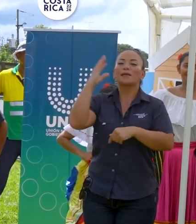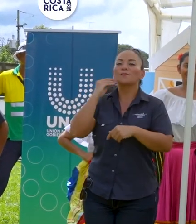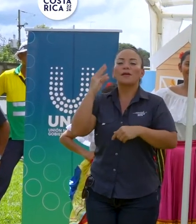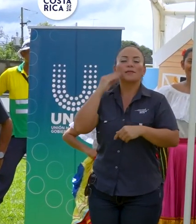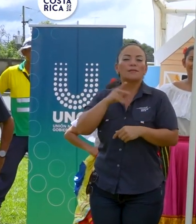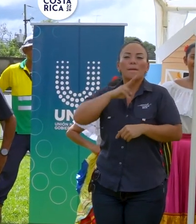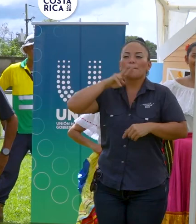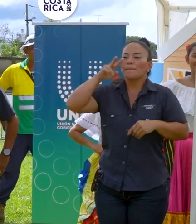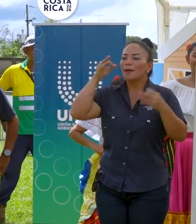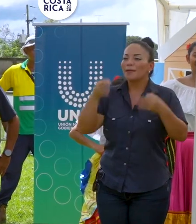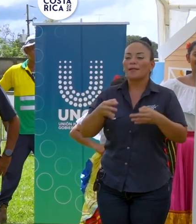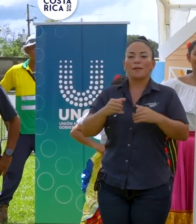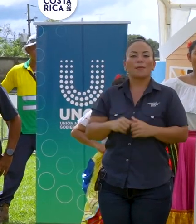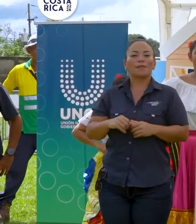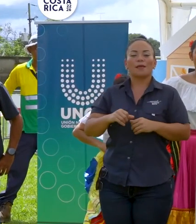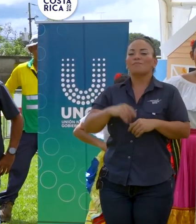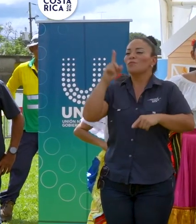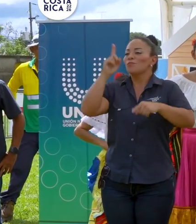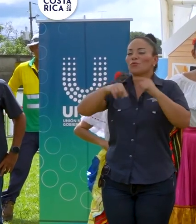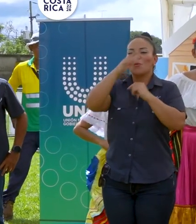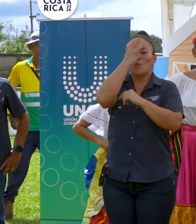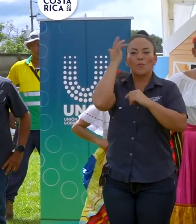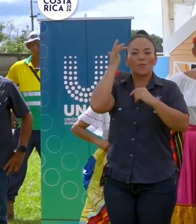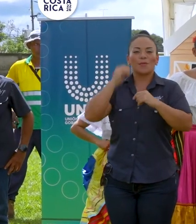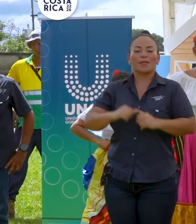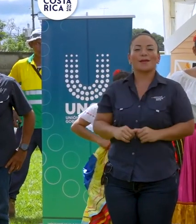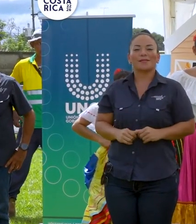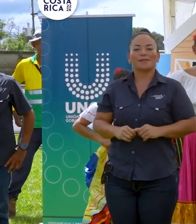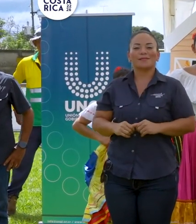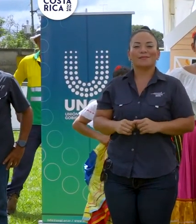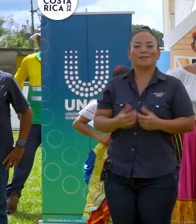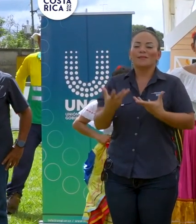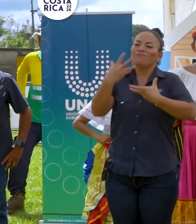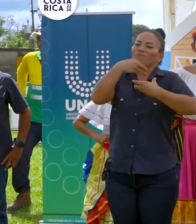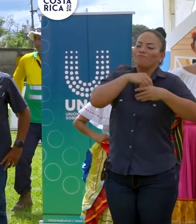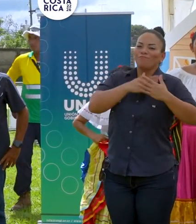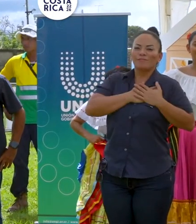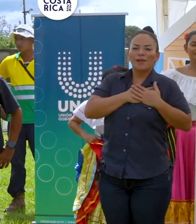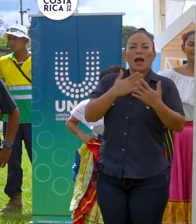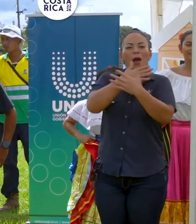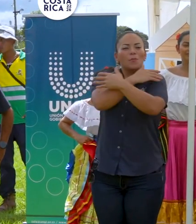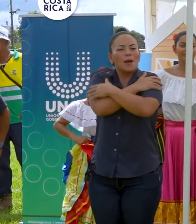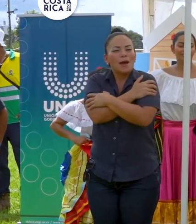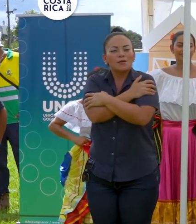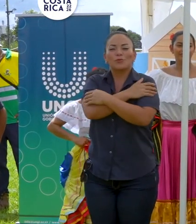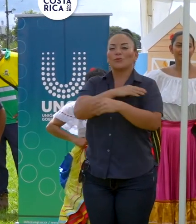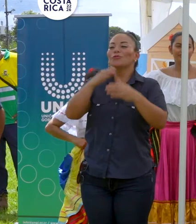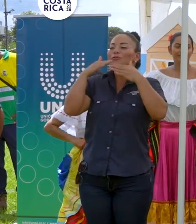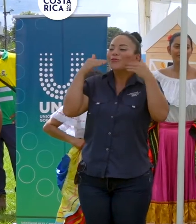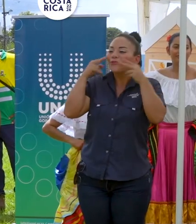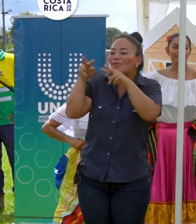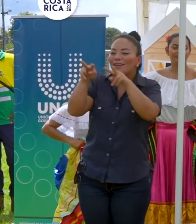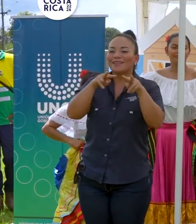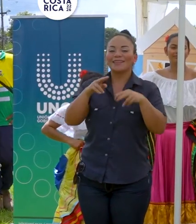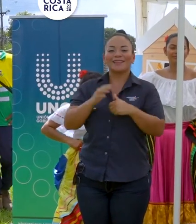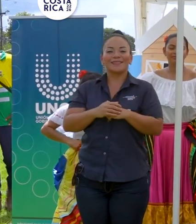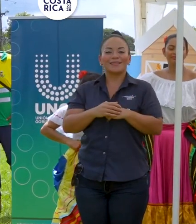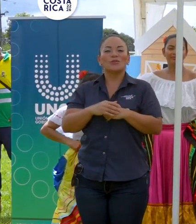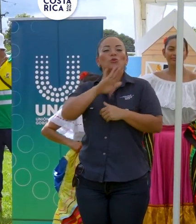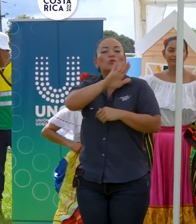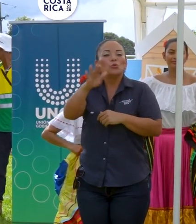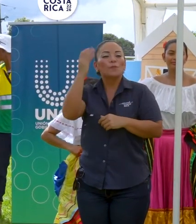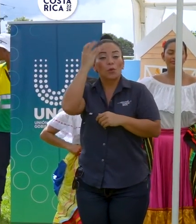verdaderamente inolvidable. Me llevo sus abrazos, sus sonrisas y sus